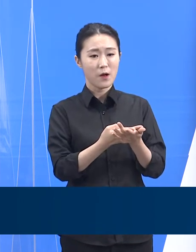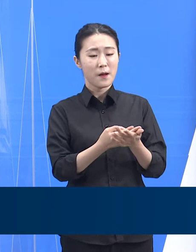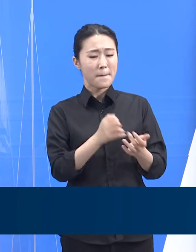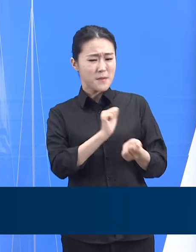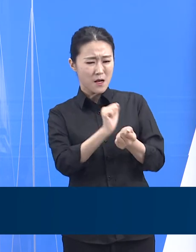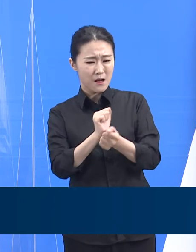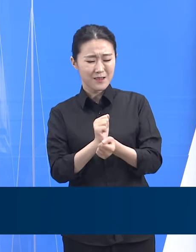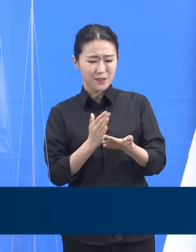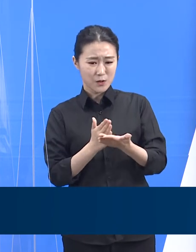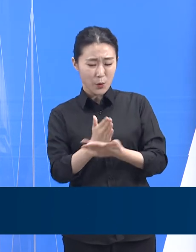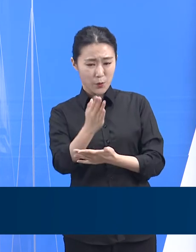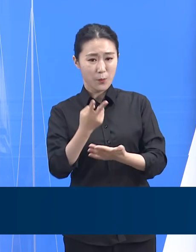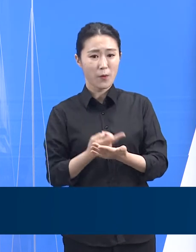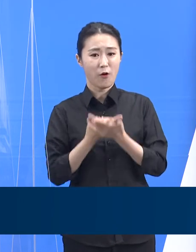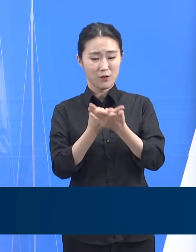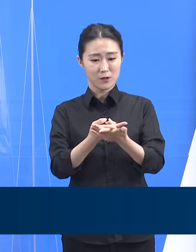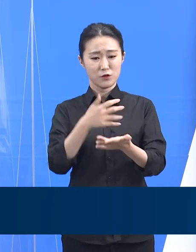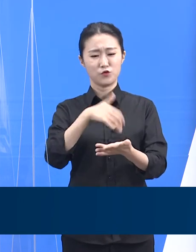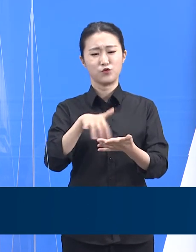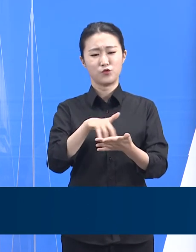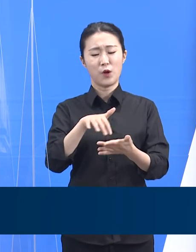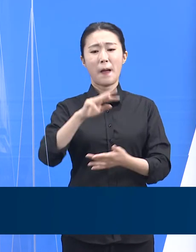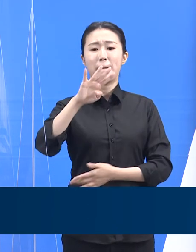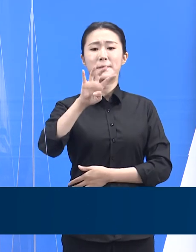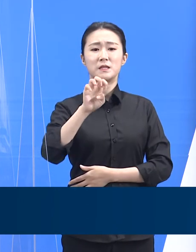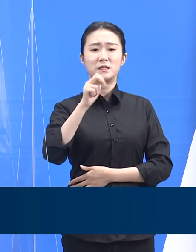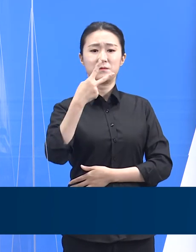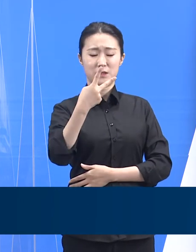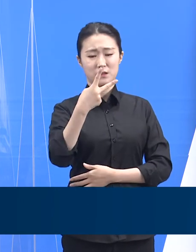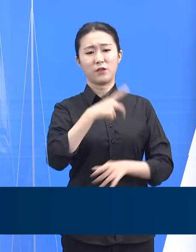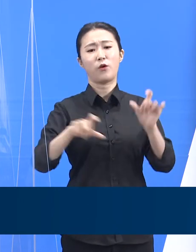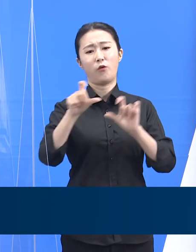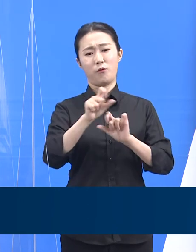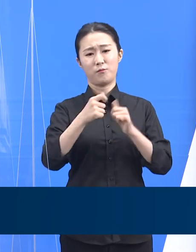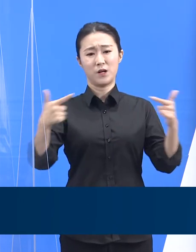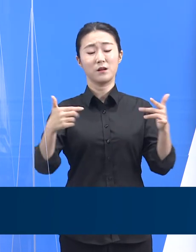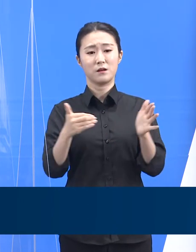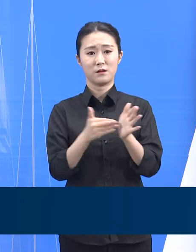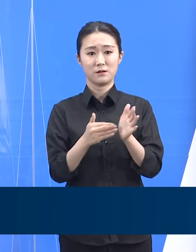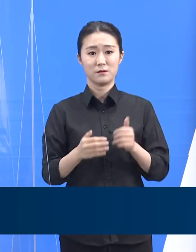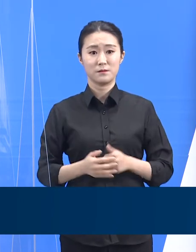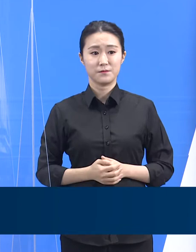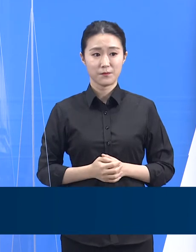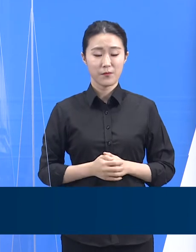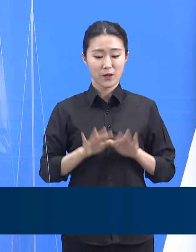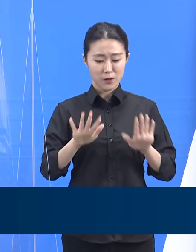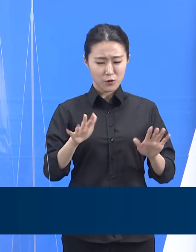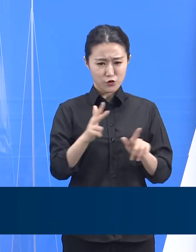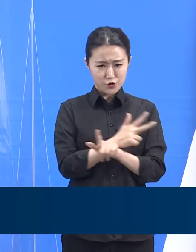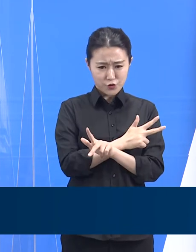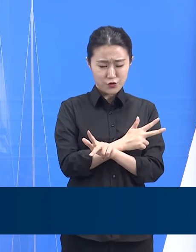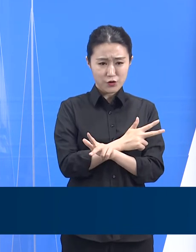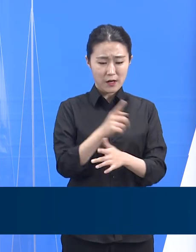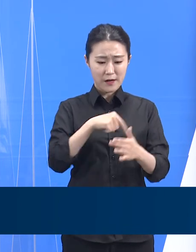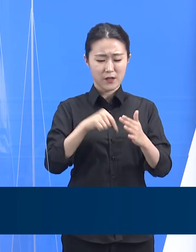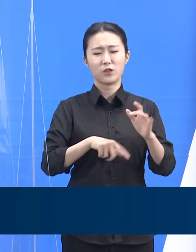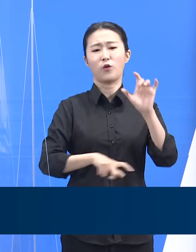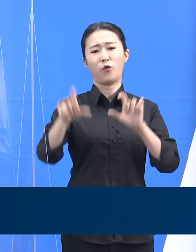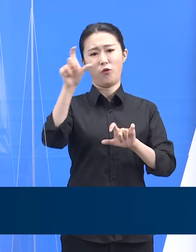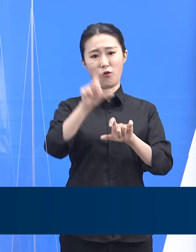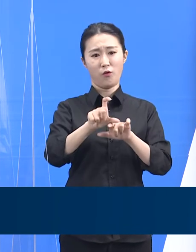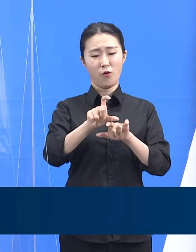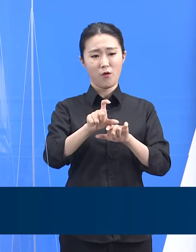82개를 추가 확보했습니다. 경기도 의료원 2천병원 73병상을 이번 주 중에 추가로 확보할